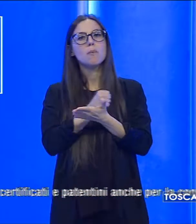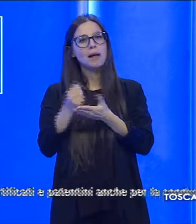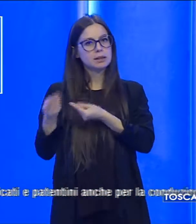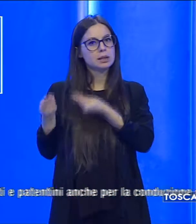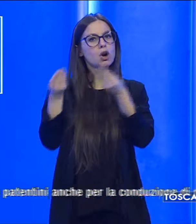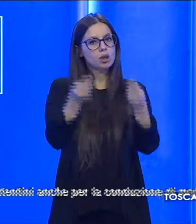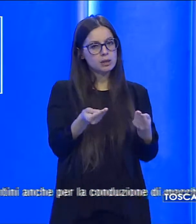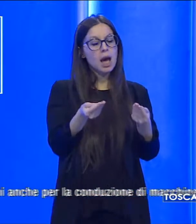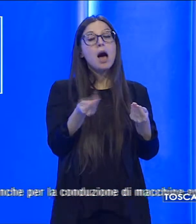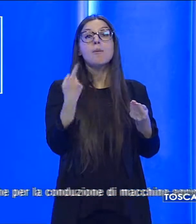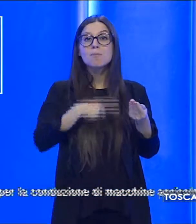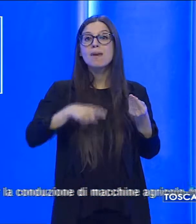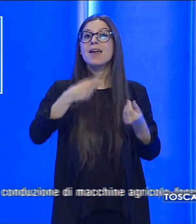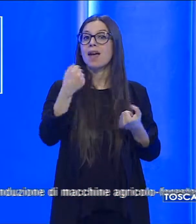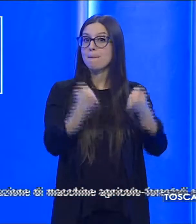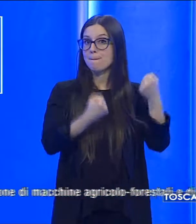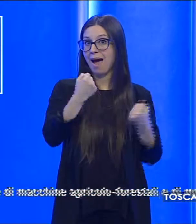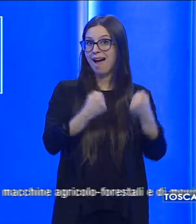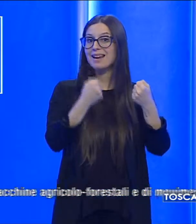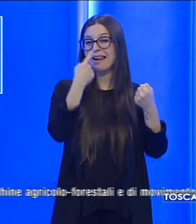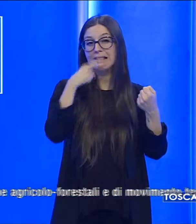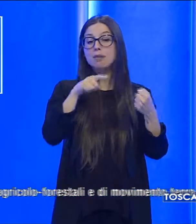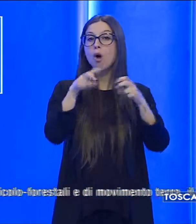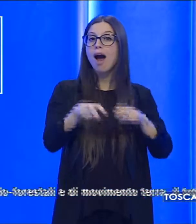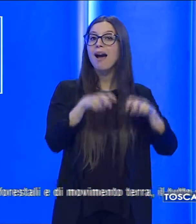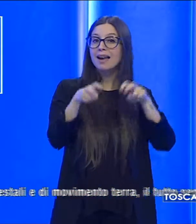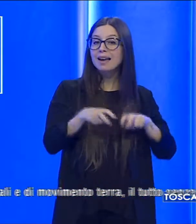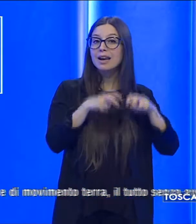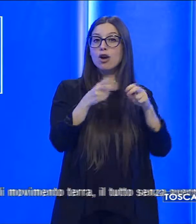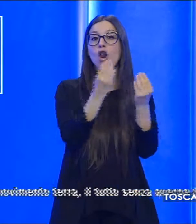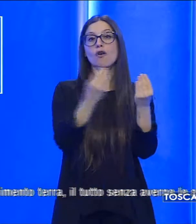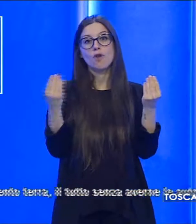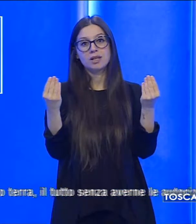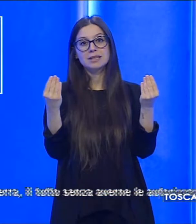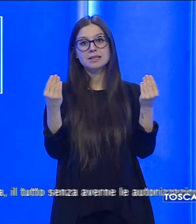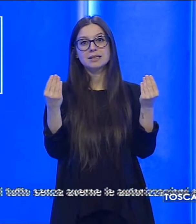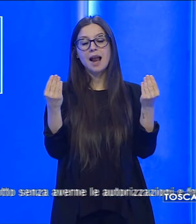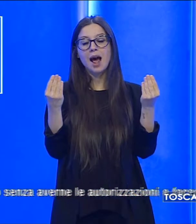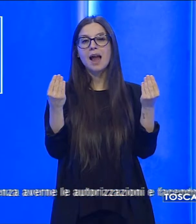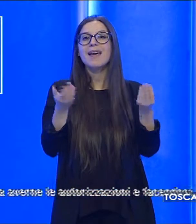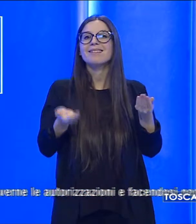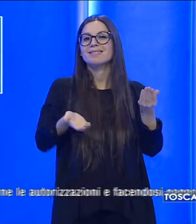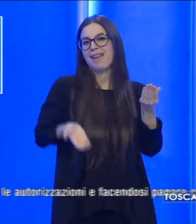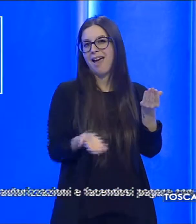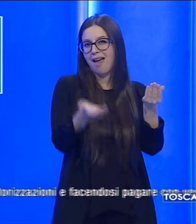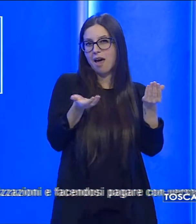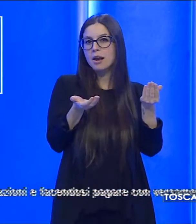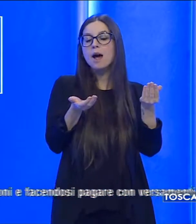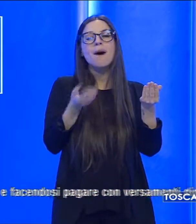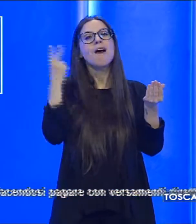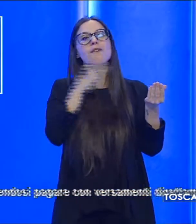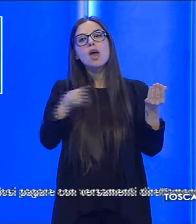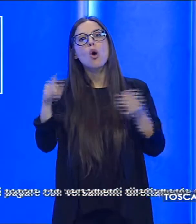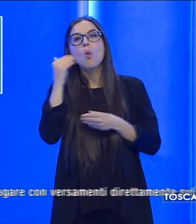anche per la conduzione di macchine agricolo, forestali e di movimento terra. Il tutto però senza